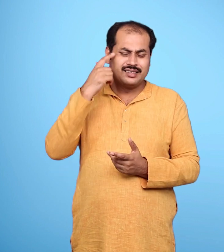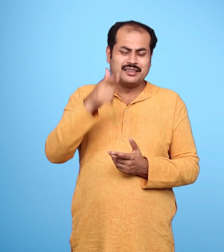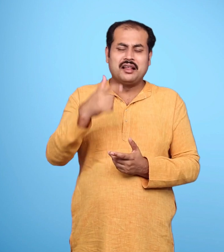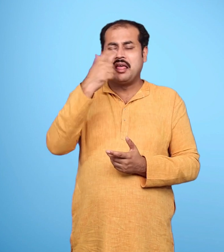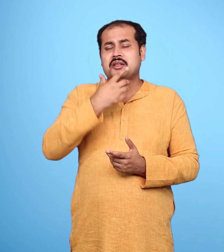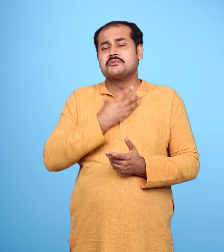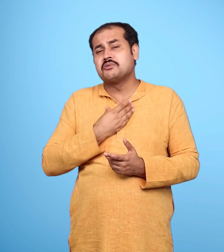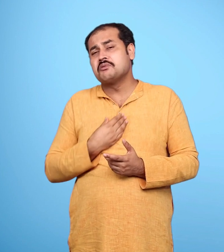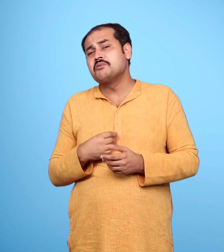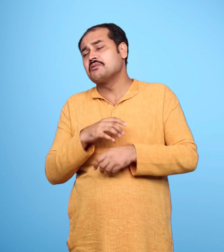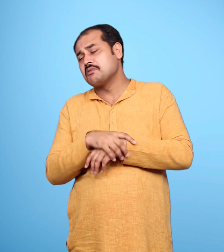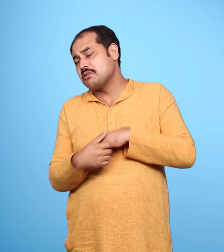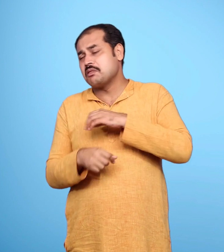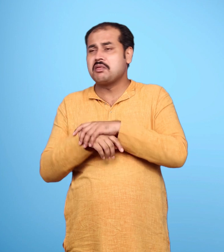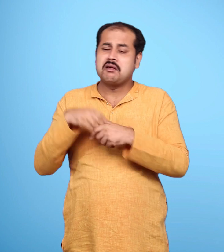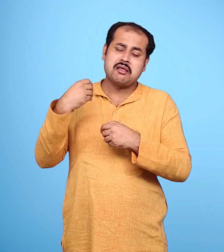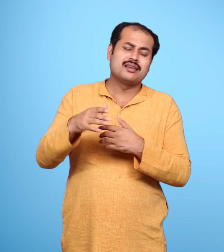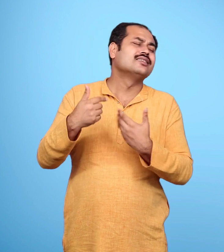उसे लगा कि सीता शोक में ऐसा कर रही है